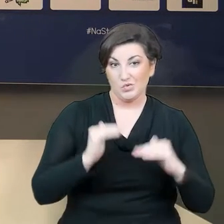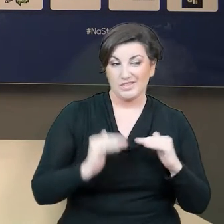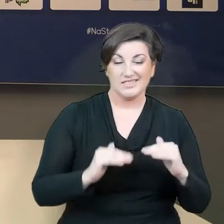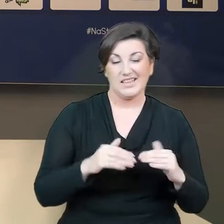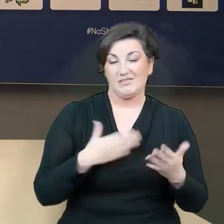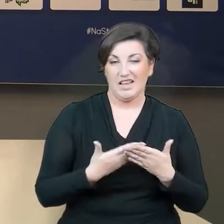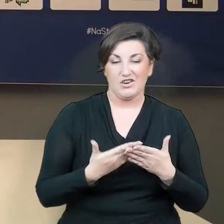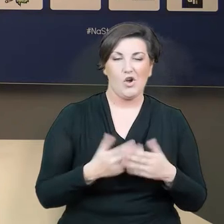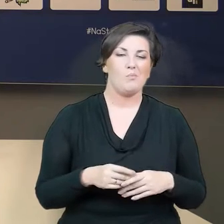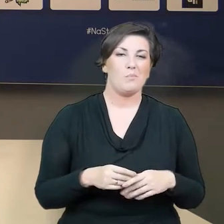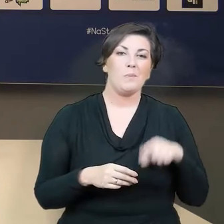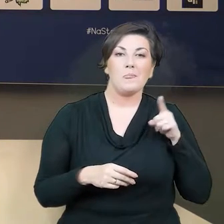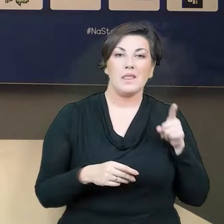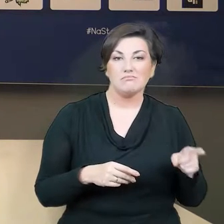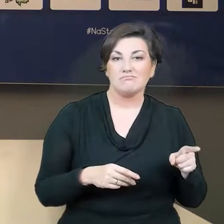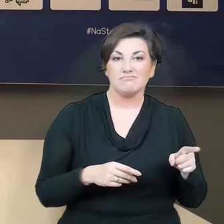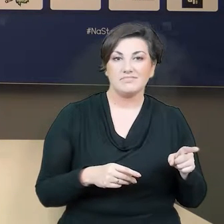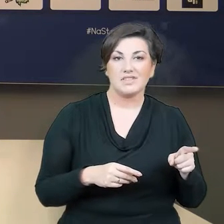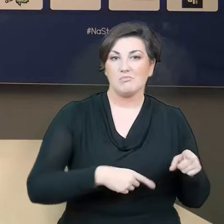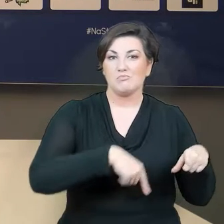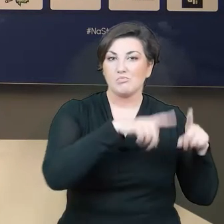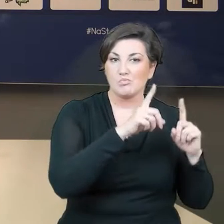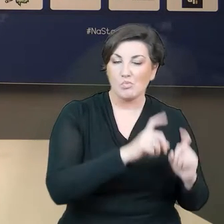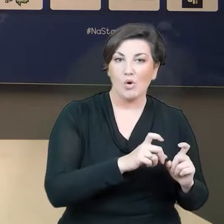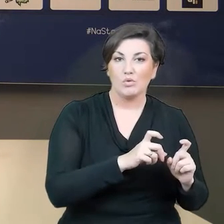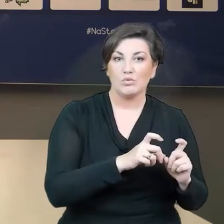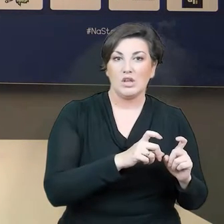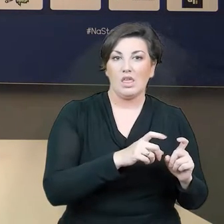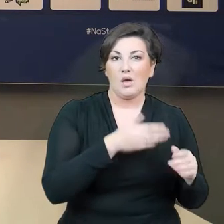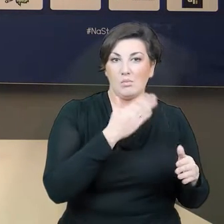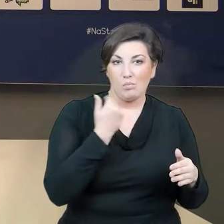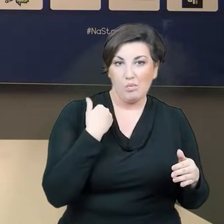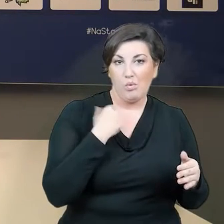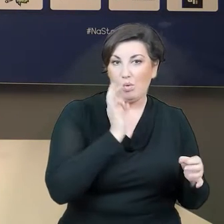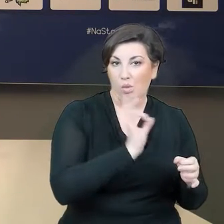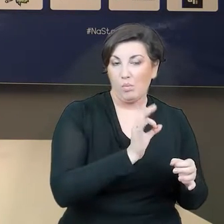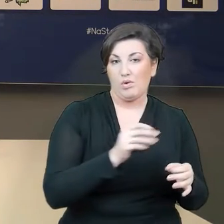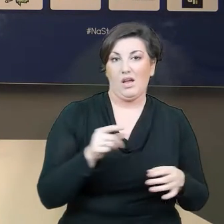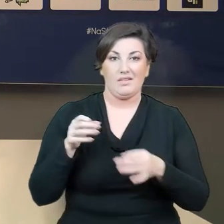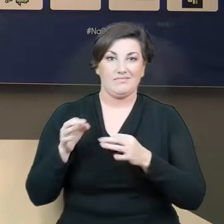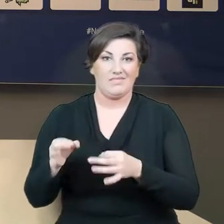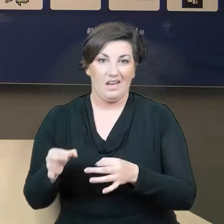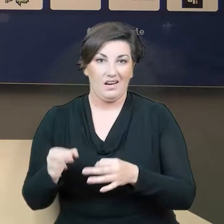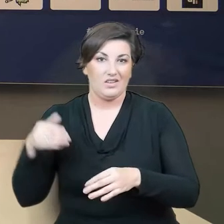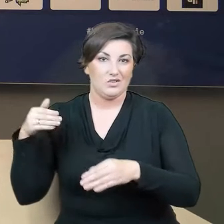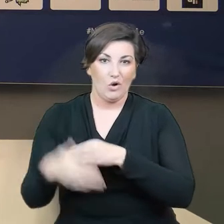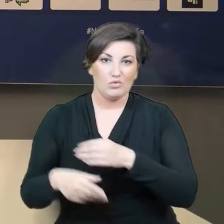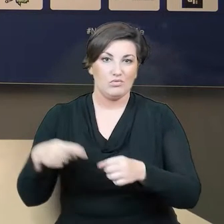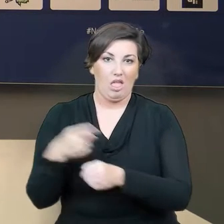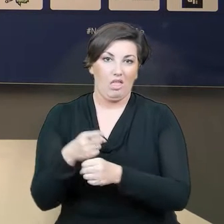od momentu, kiedy przestaliśmy strzelać bramki, to też przestaliśmy punktować. I tak